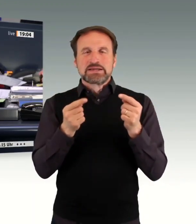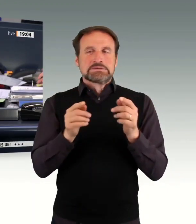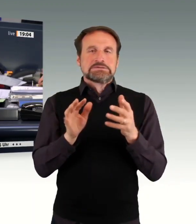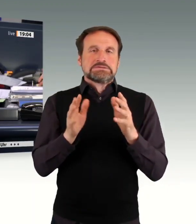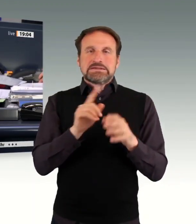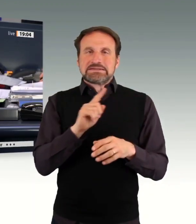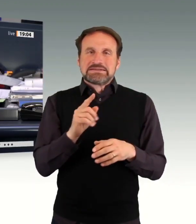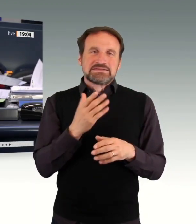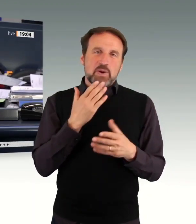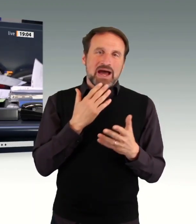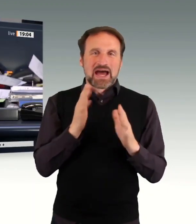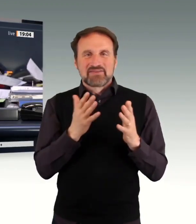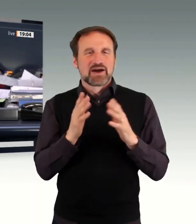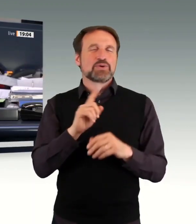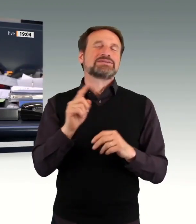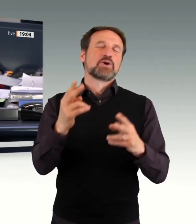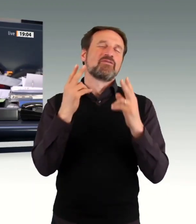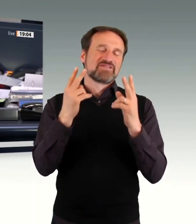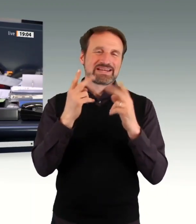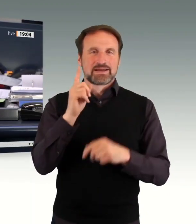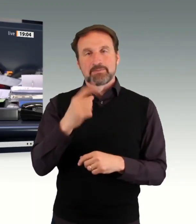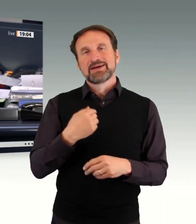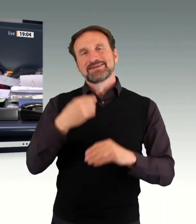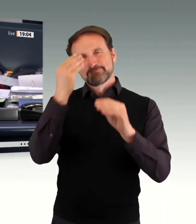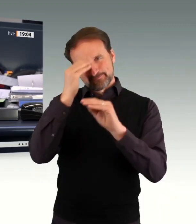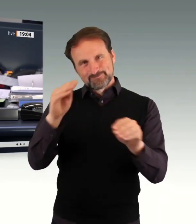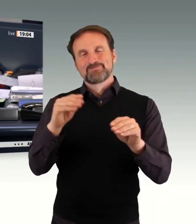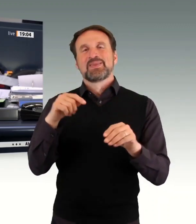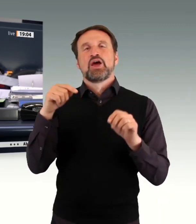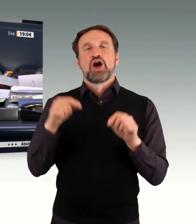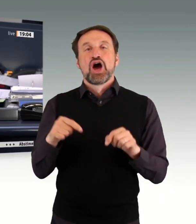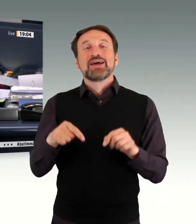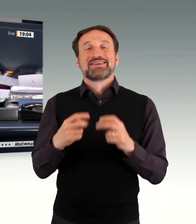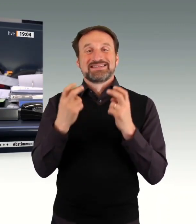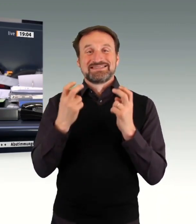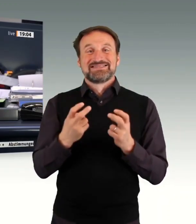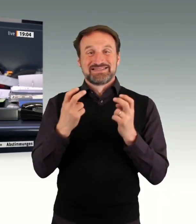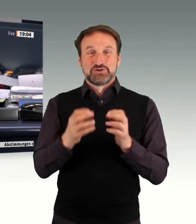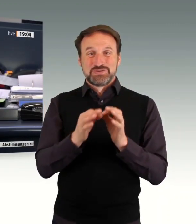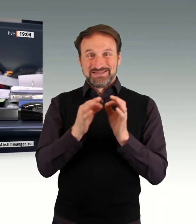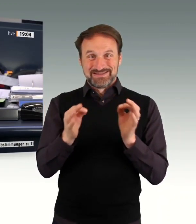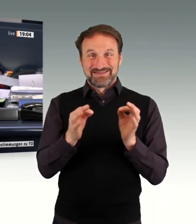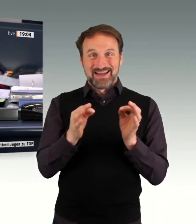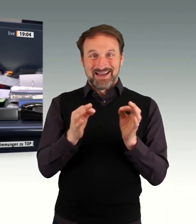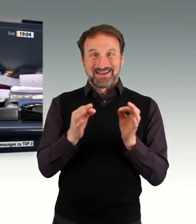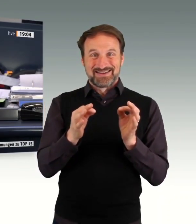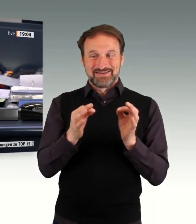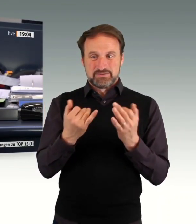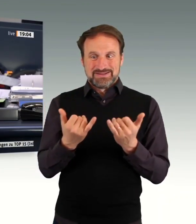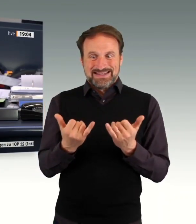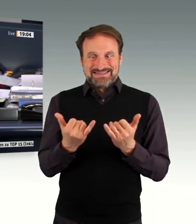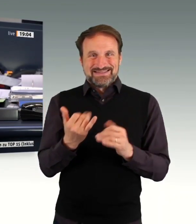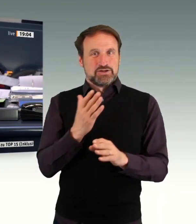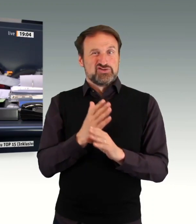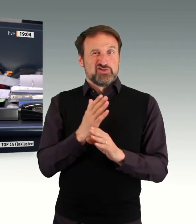weil wir uns jetzt mit dem Ende des heutigen Sitzungstages deutlich im morgigen Tag befinden und